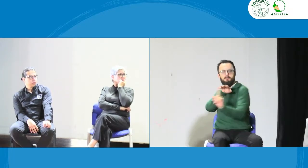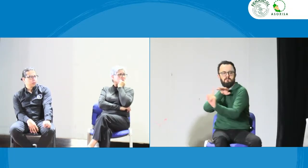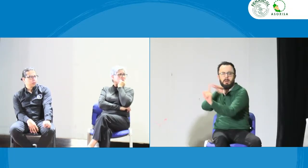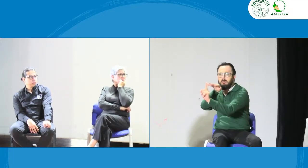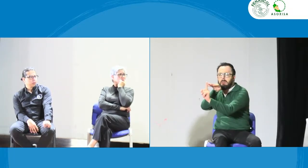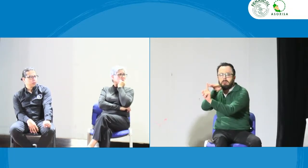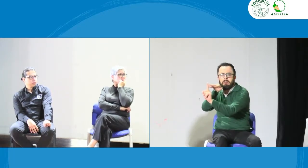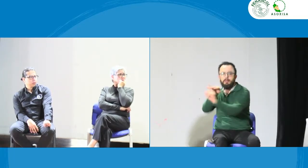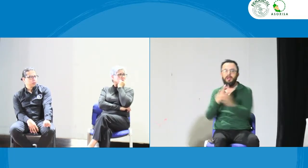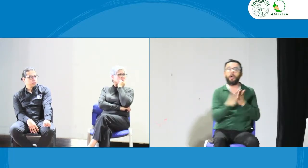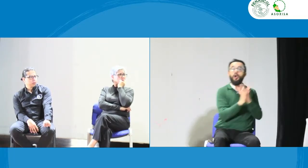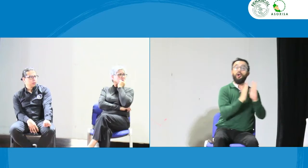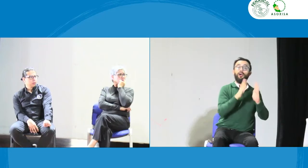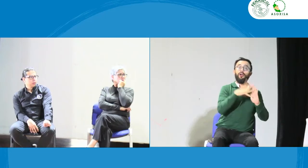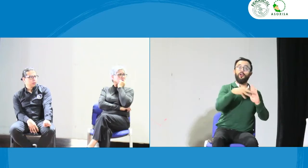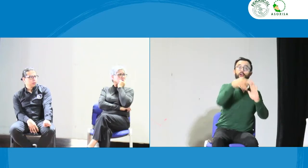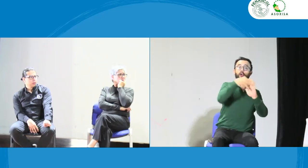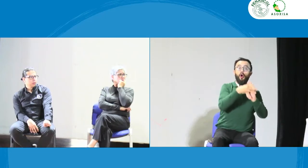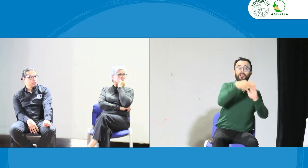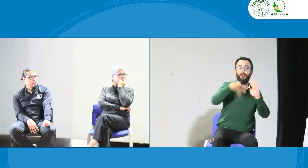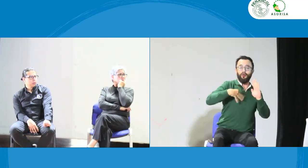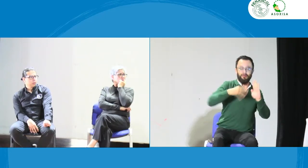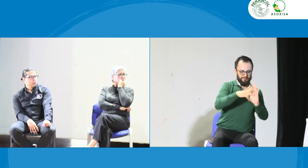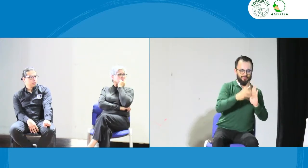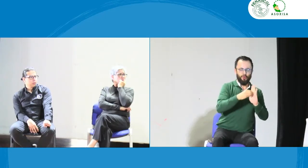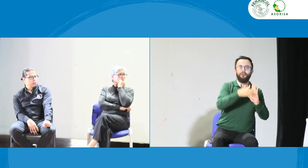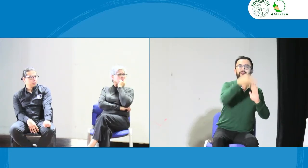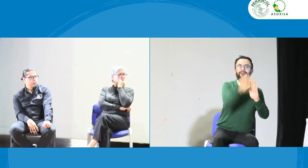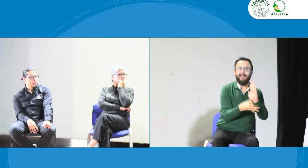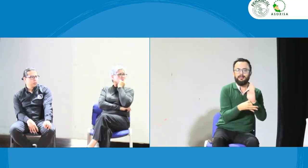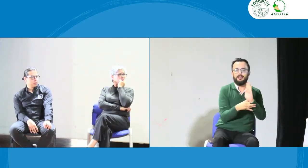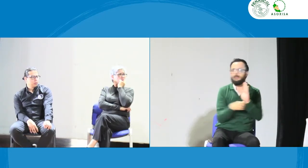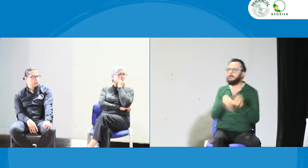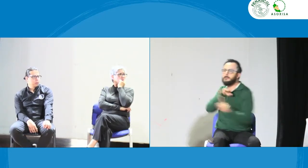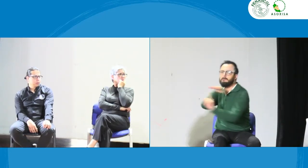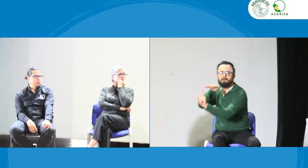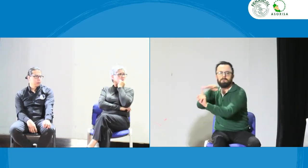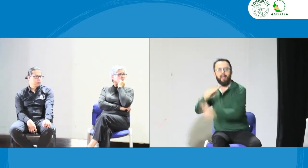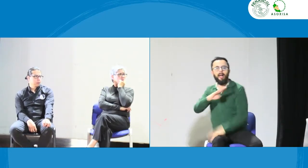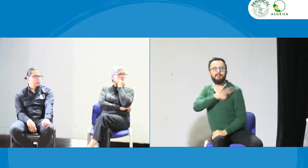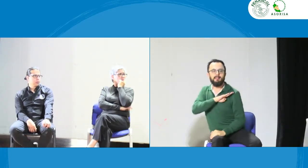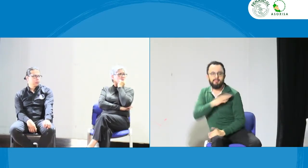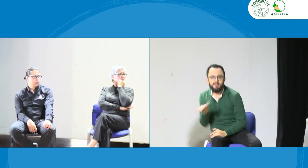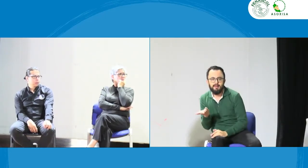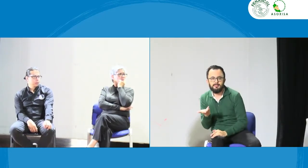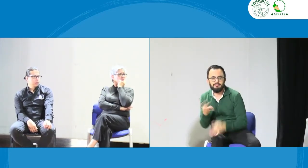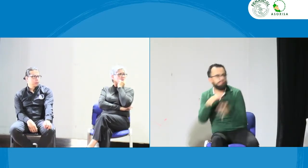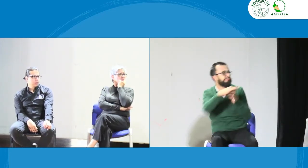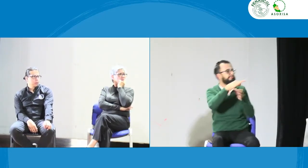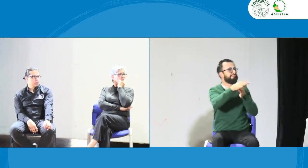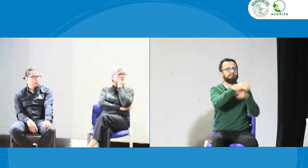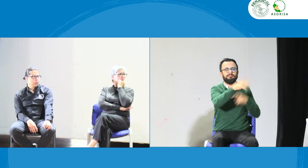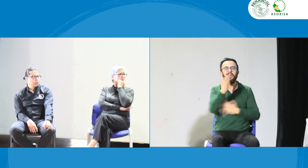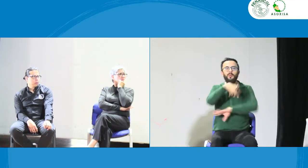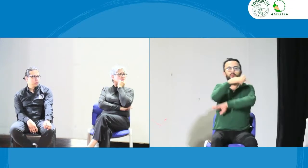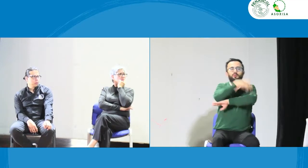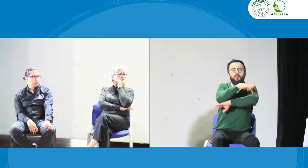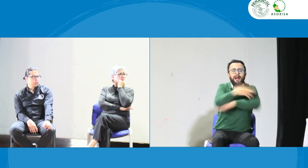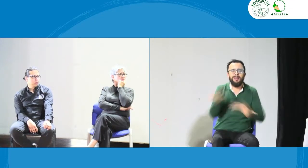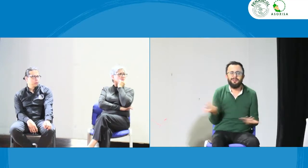Cuando se hace esa incidencia, y se muestra que hay un código de ética, se hace la incidencia con las arcadígeras. Por